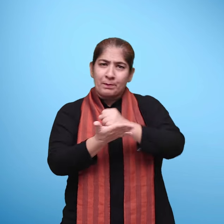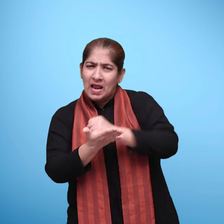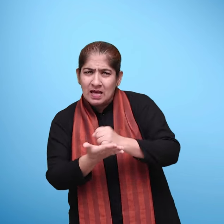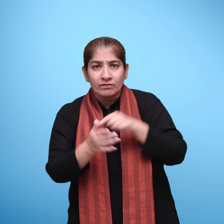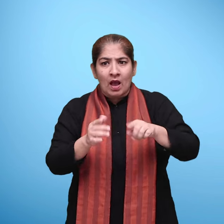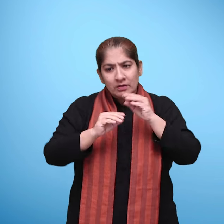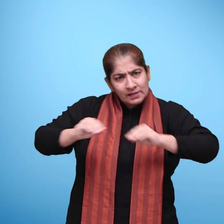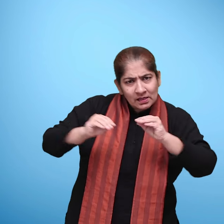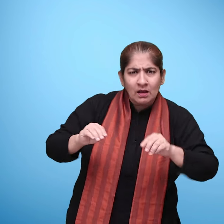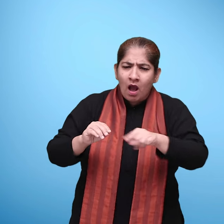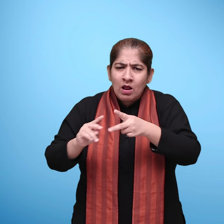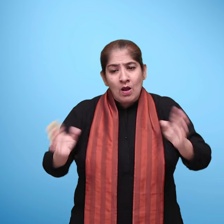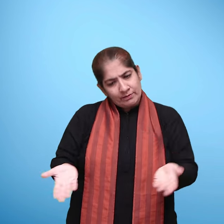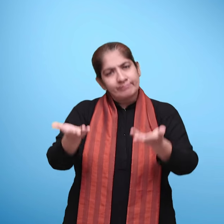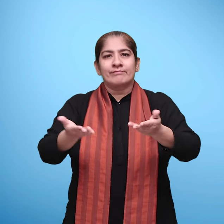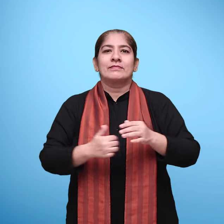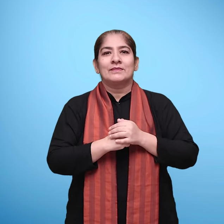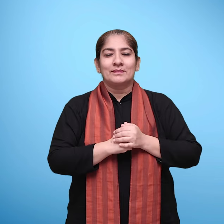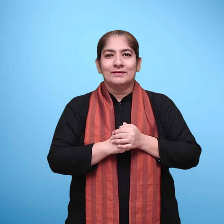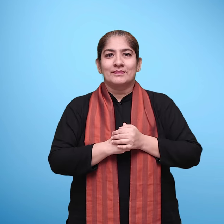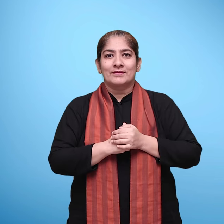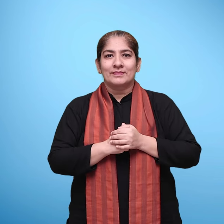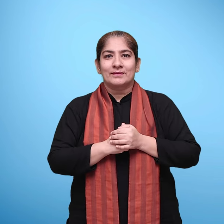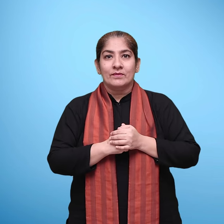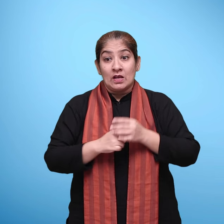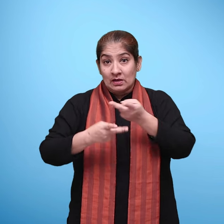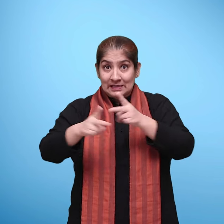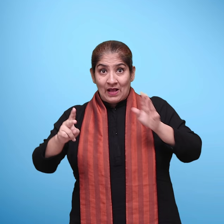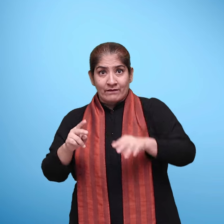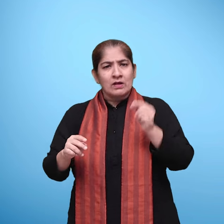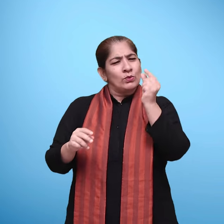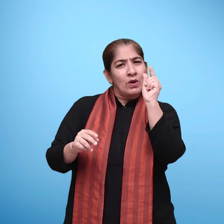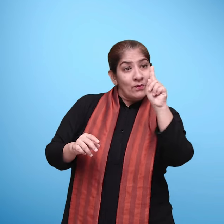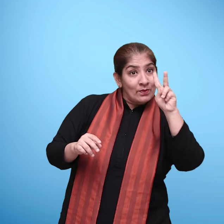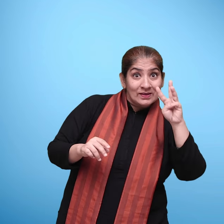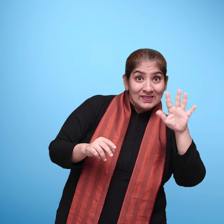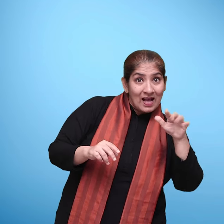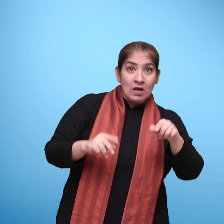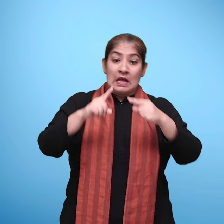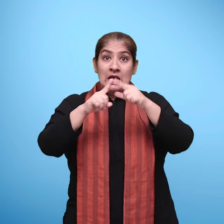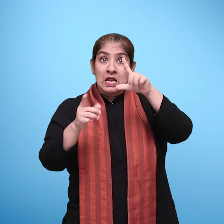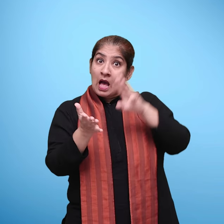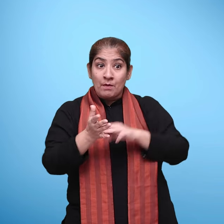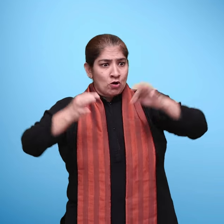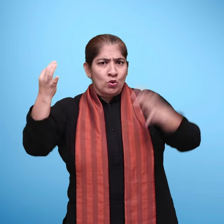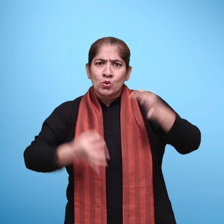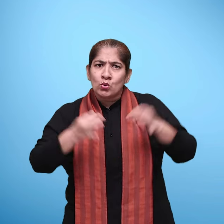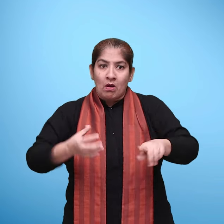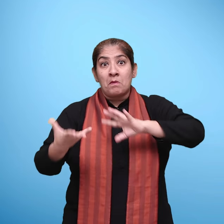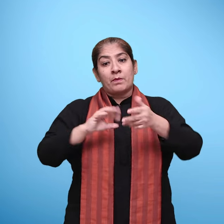उनका उप्योग भी शिक्षन प्रक्रिया में करें हर एकाई में नई सामग्री की आवशकता होगी उपलब्ध